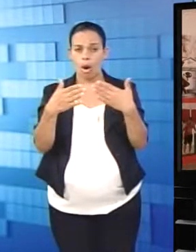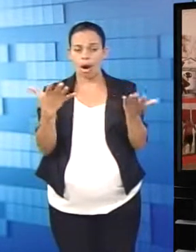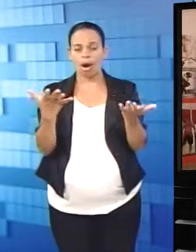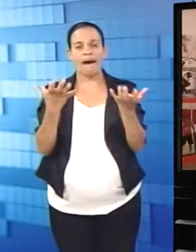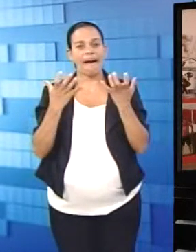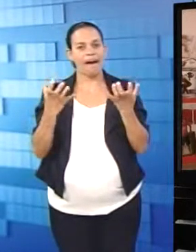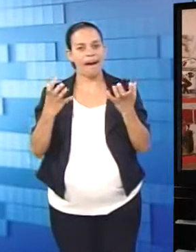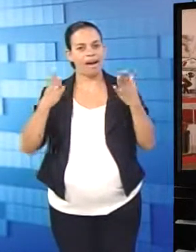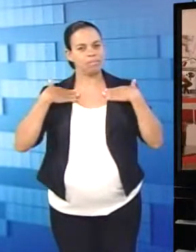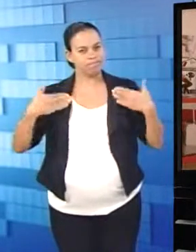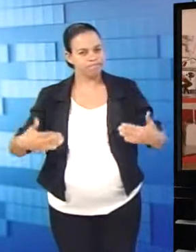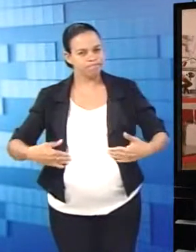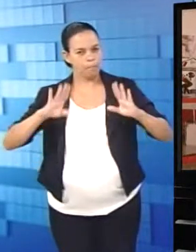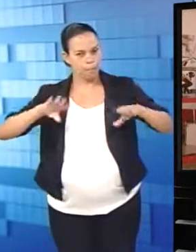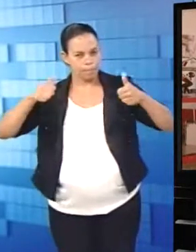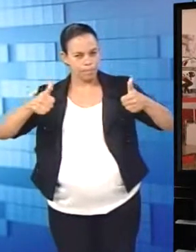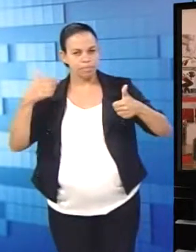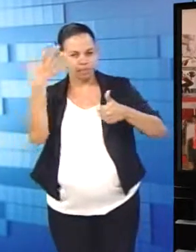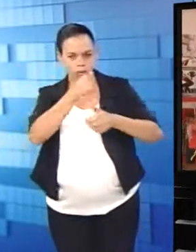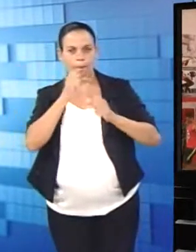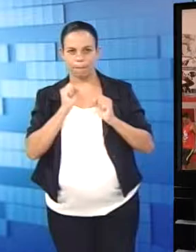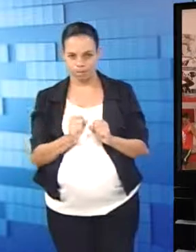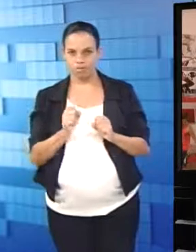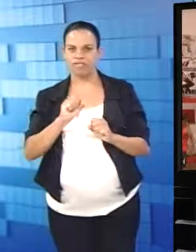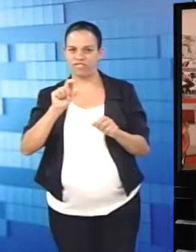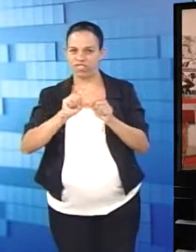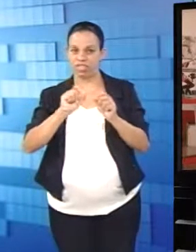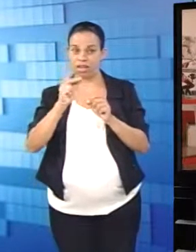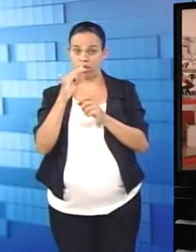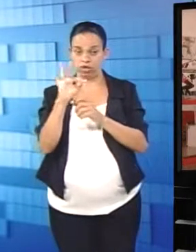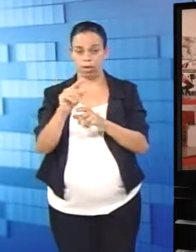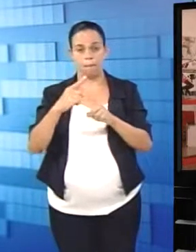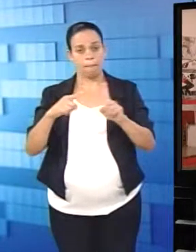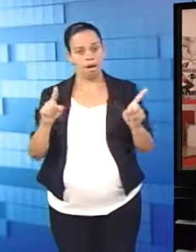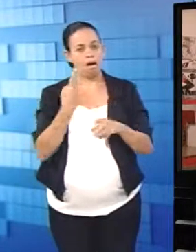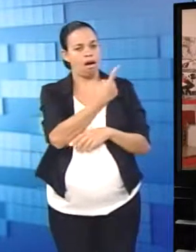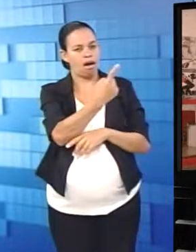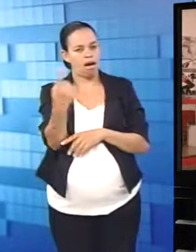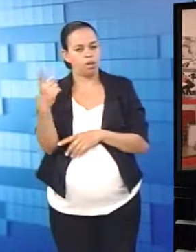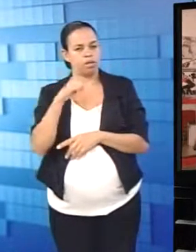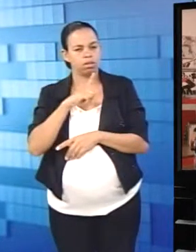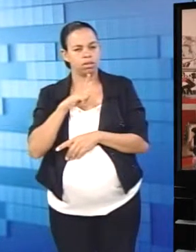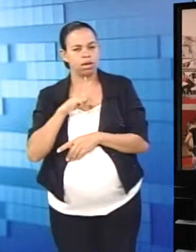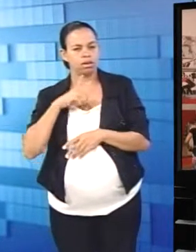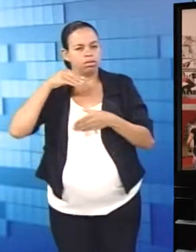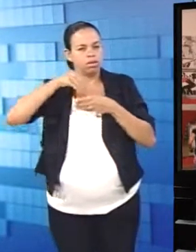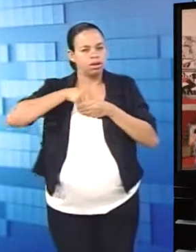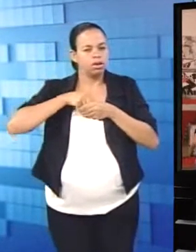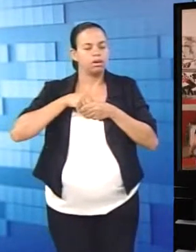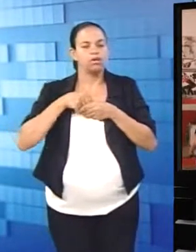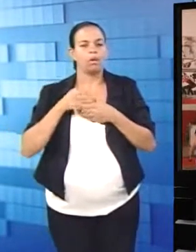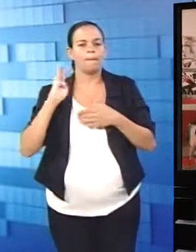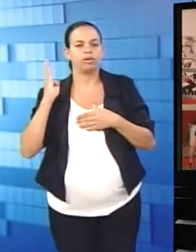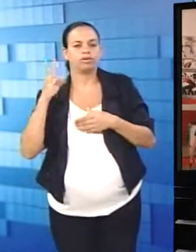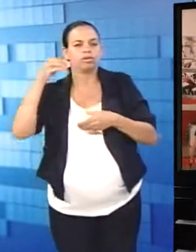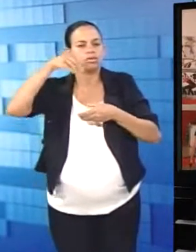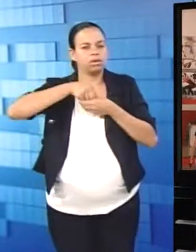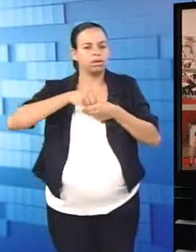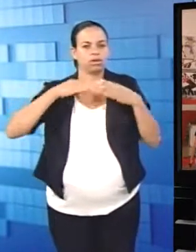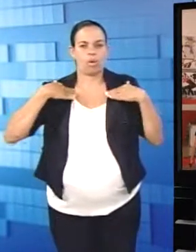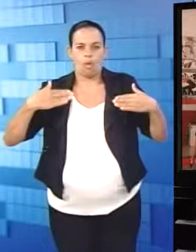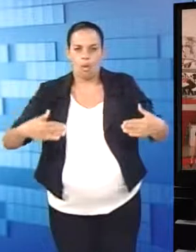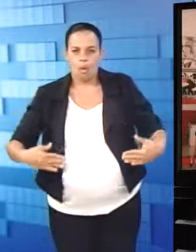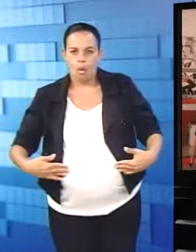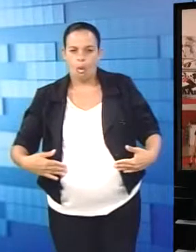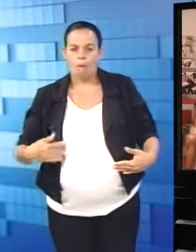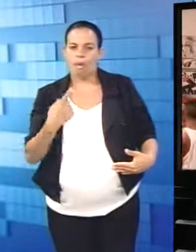condicionamento físico. Logicamente, a gente tem que olhar o seguinte, cada um tem sua fisiologia, cada um tem sua biologia, cada pessoa tem um